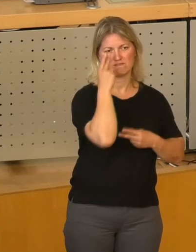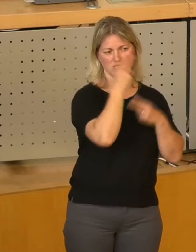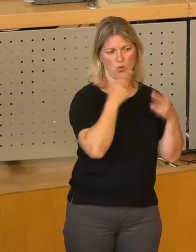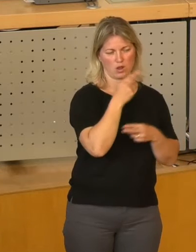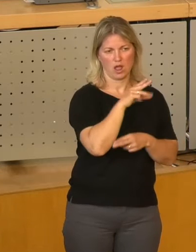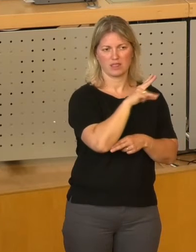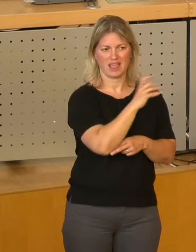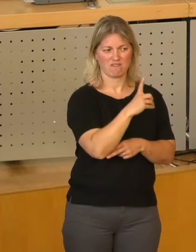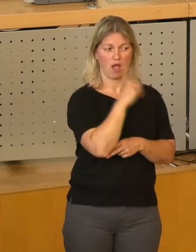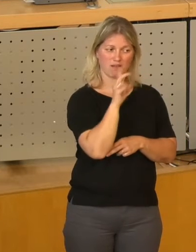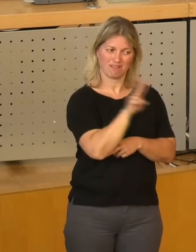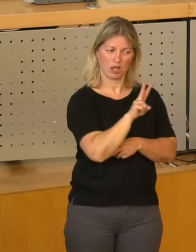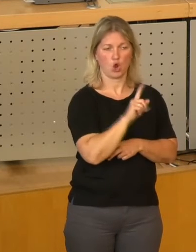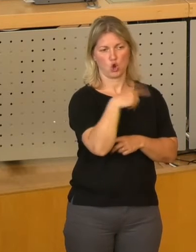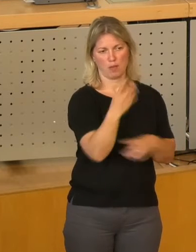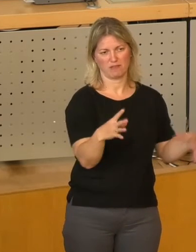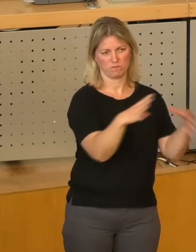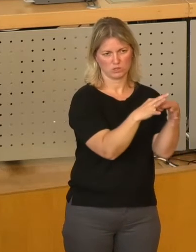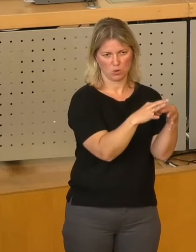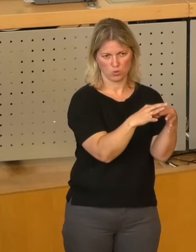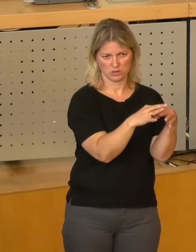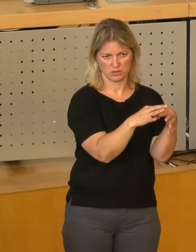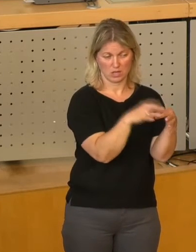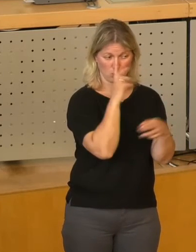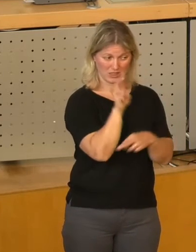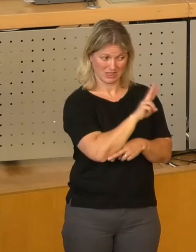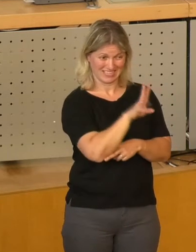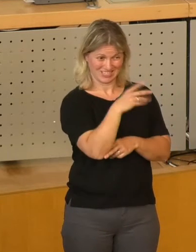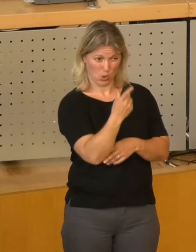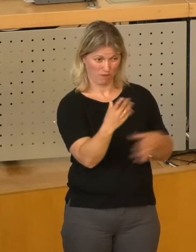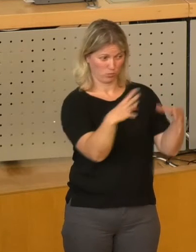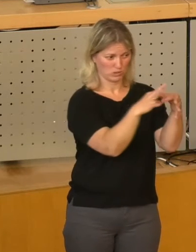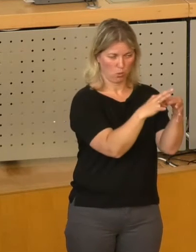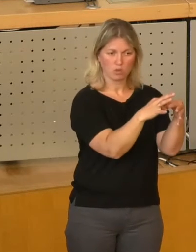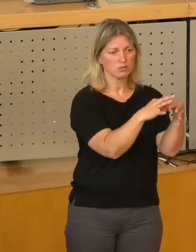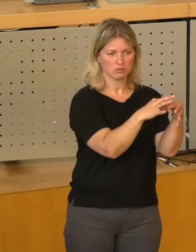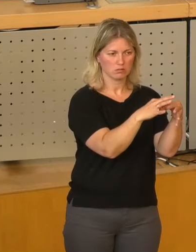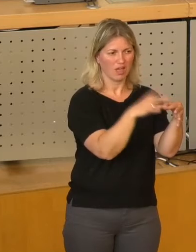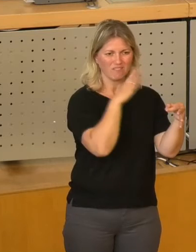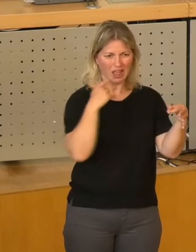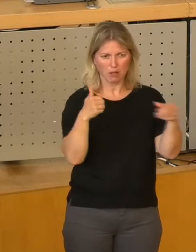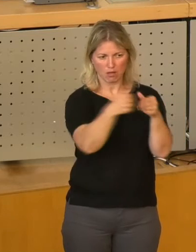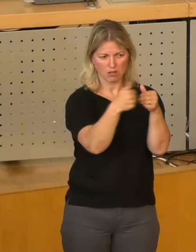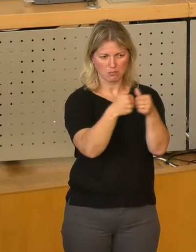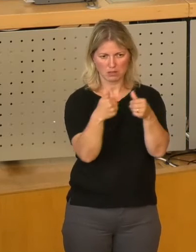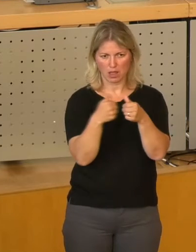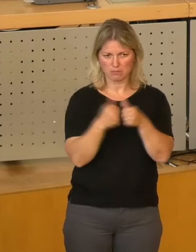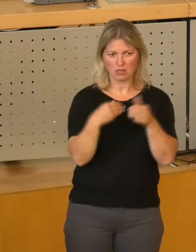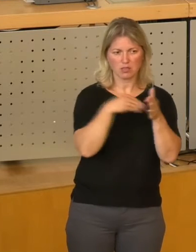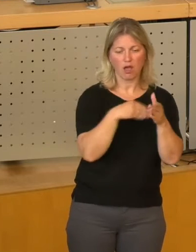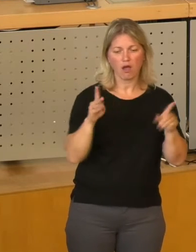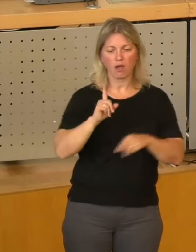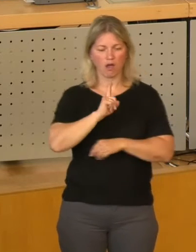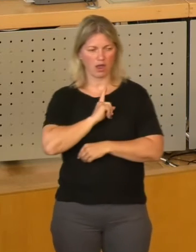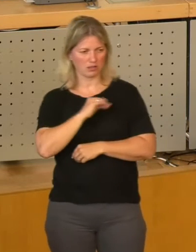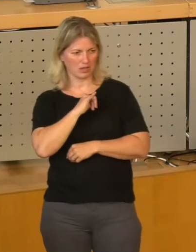fusionieren. Und bei solchen Fusionen ist es schwierig, wenn man eben viele Partner dabei hat, die natürlich auch eigene Interessen